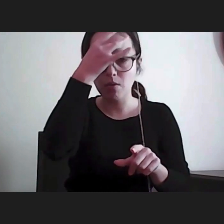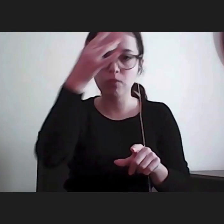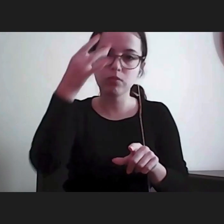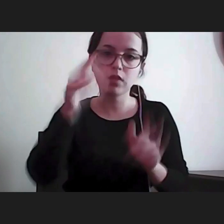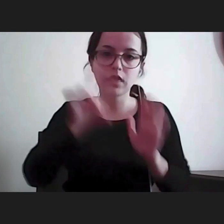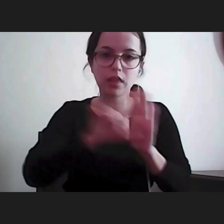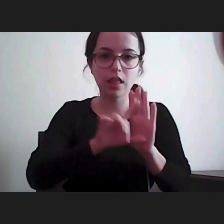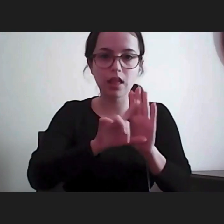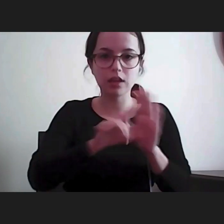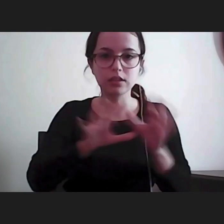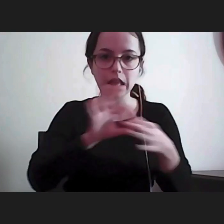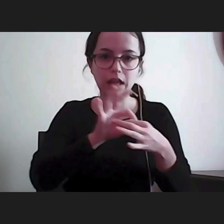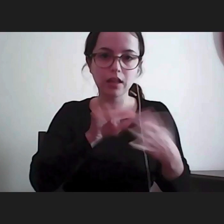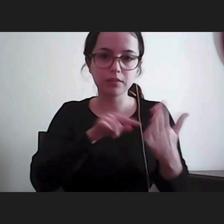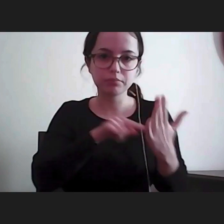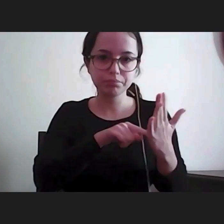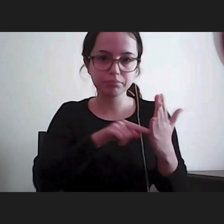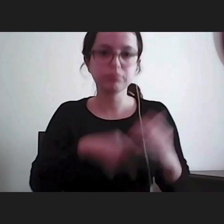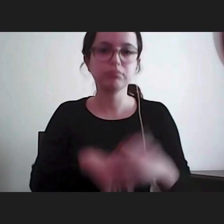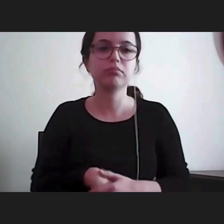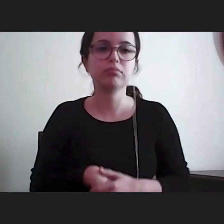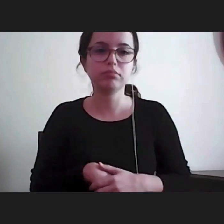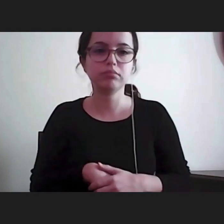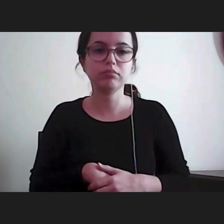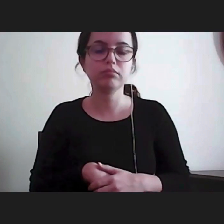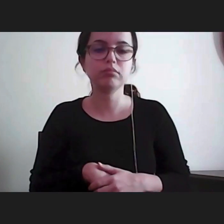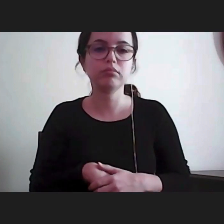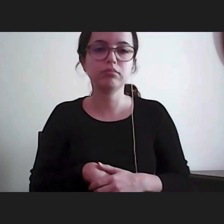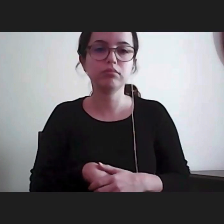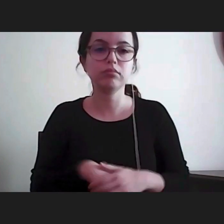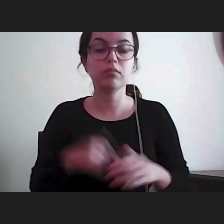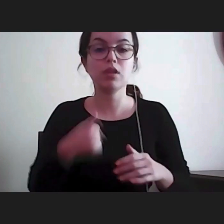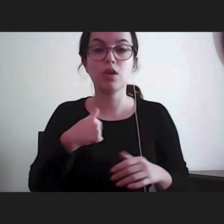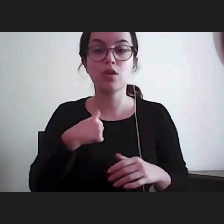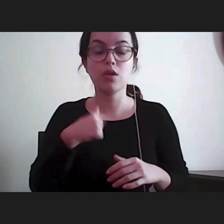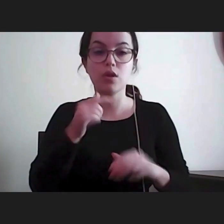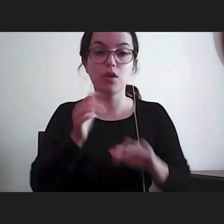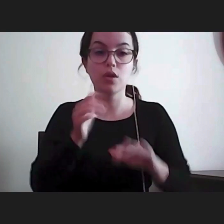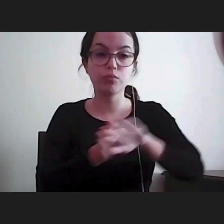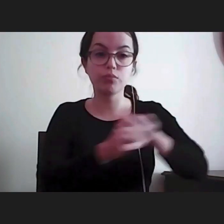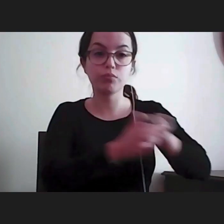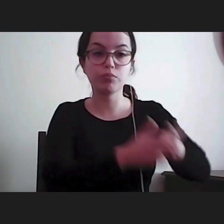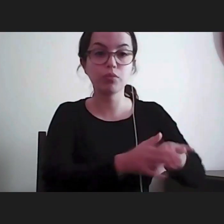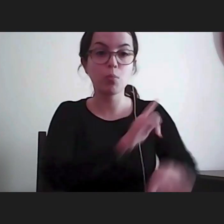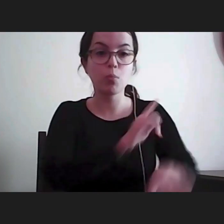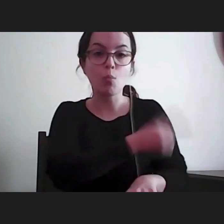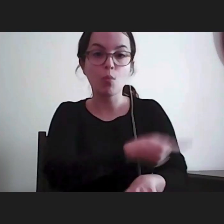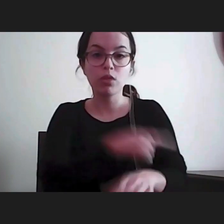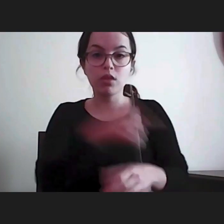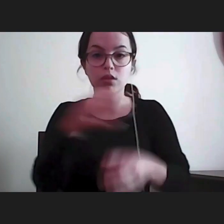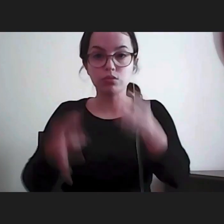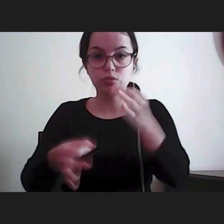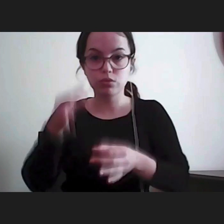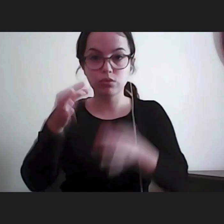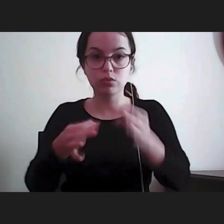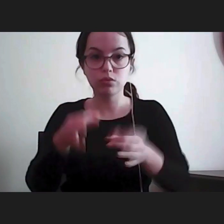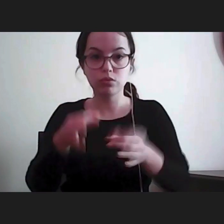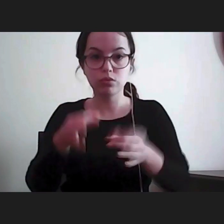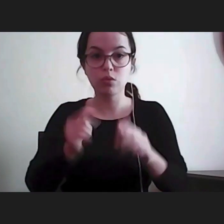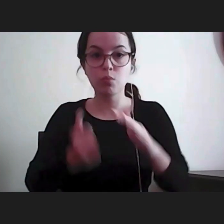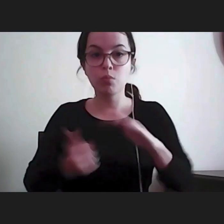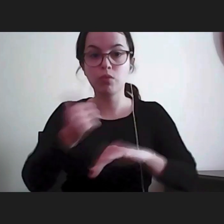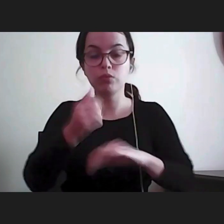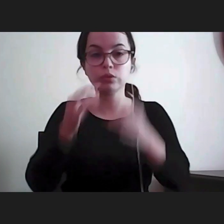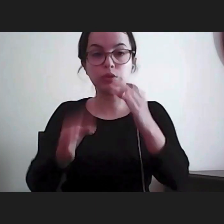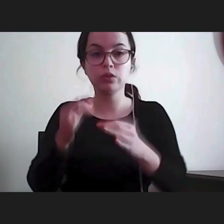legislação. Se virem, deixei de lado o poder judicial, porque em relação ao poder judicial, o Provedor de Justiça